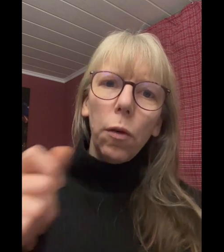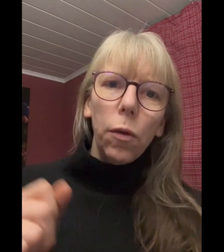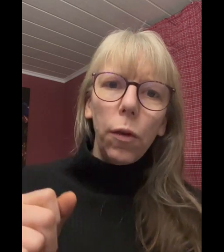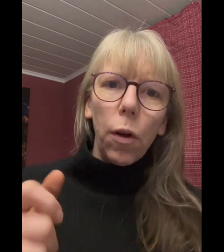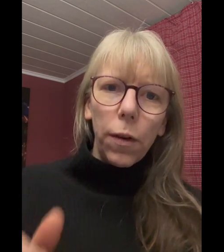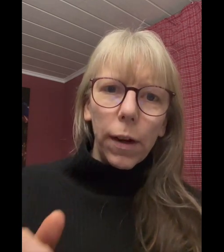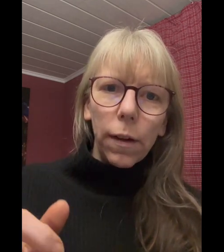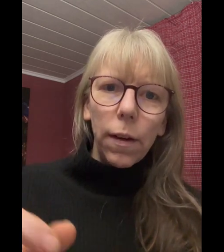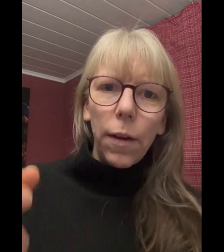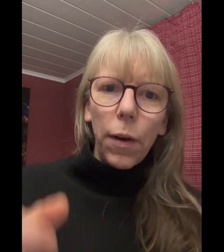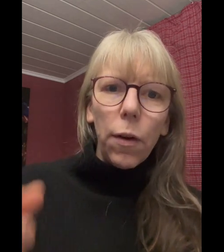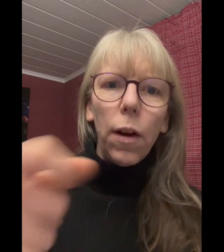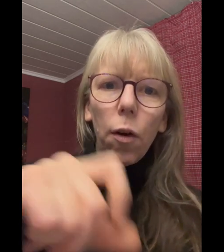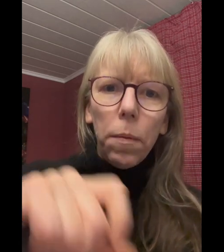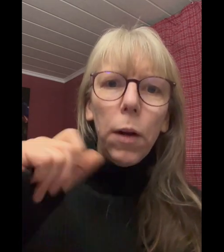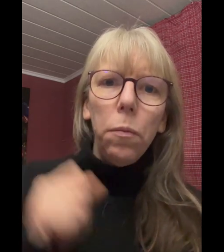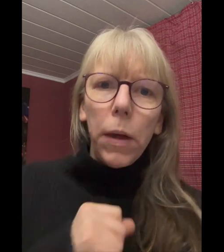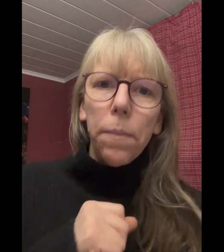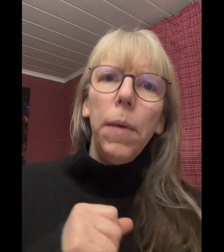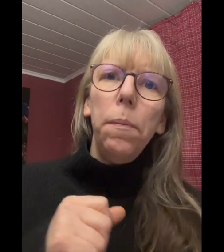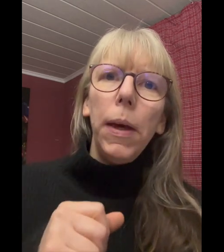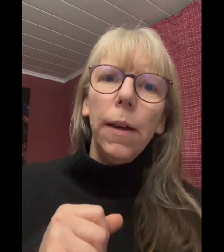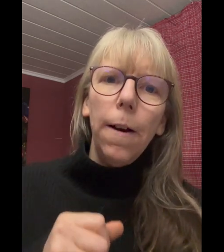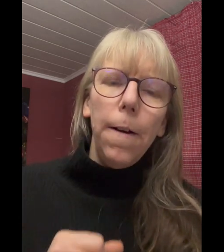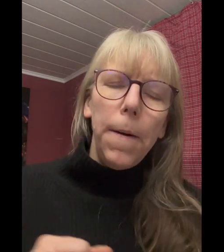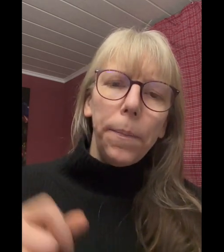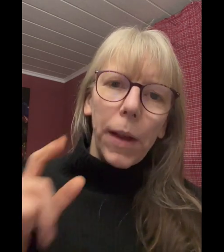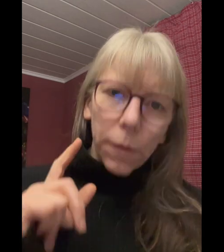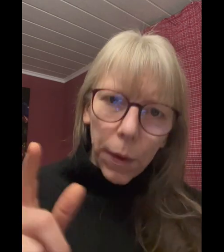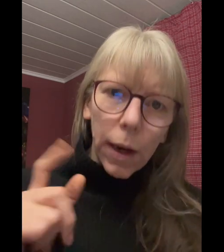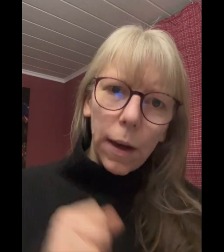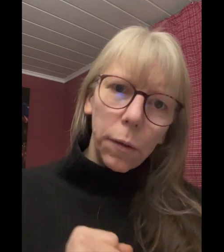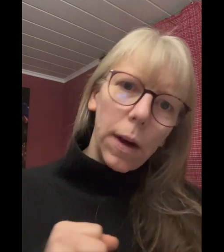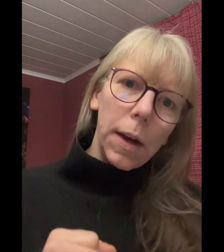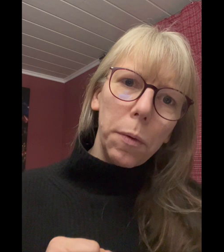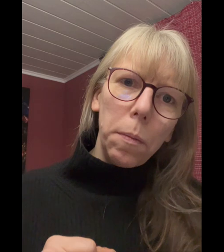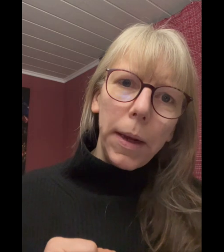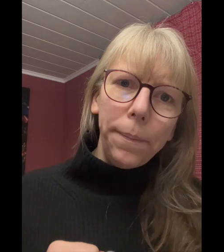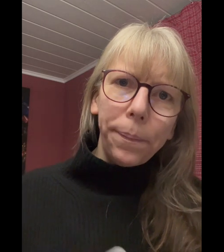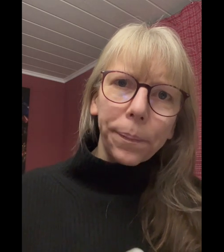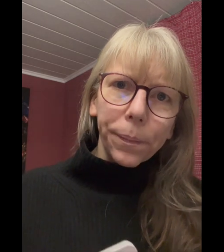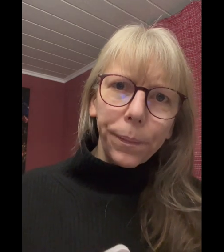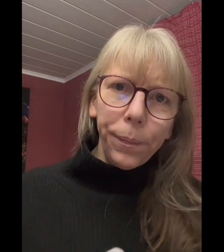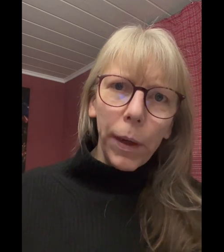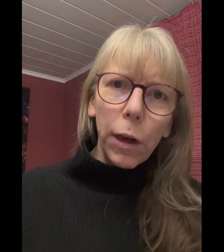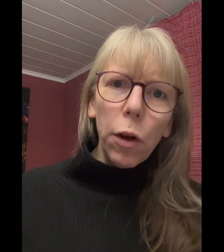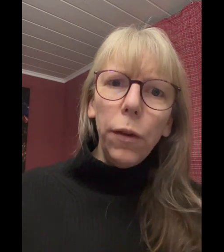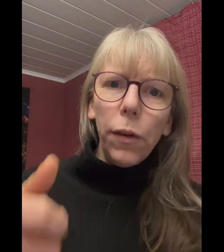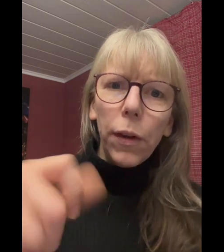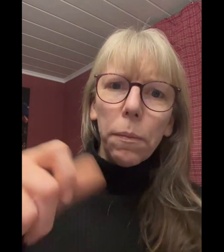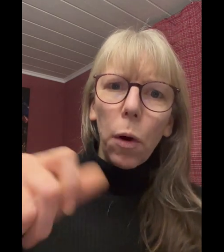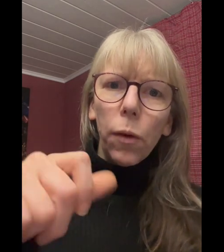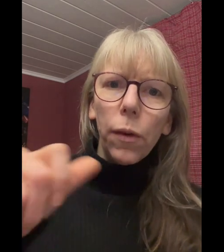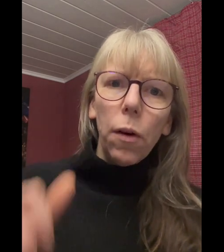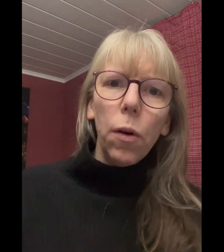Kundenkontakten eventuell auch mal umkippen in Becher, das wäre also gar kein Problem. Da können sie sich morgens auch